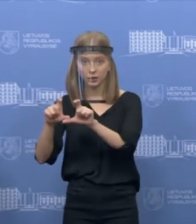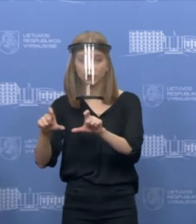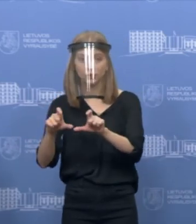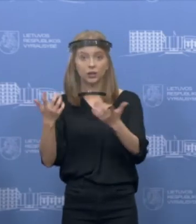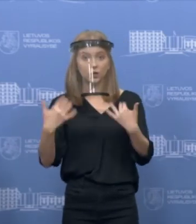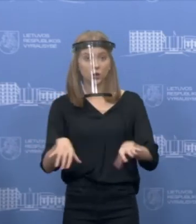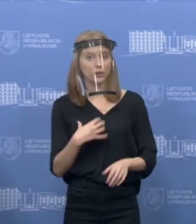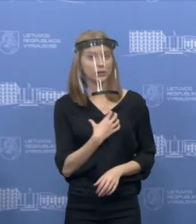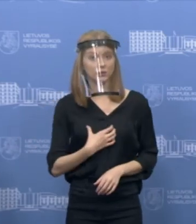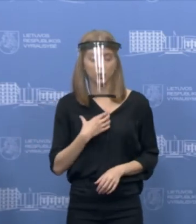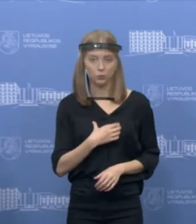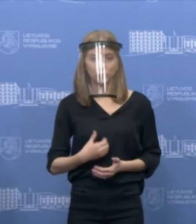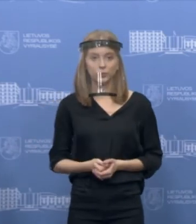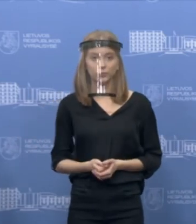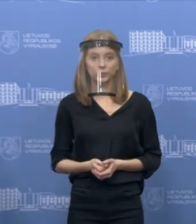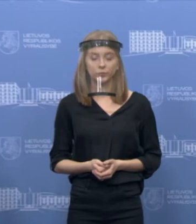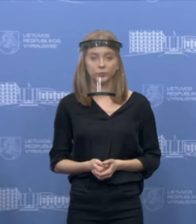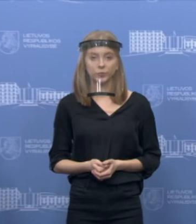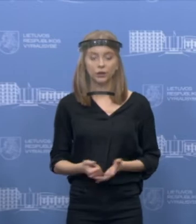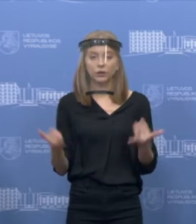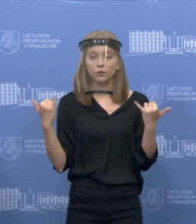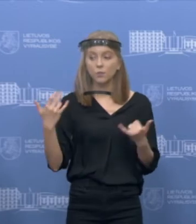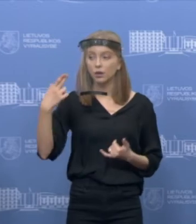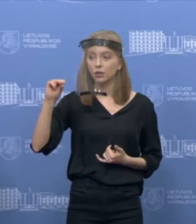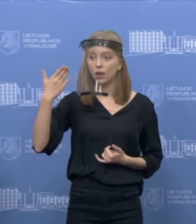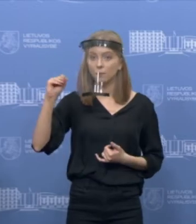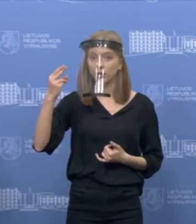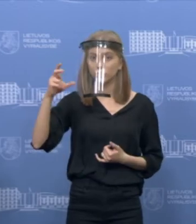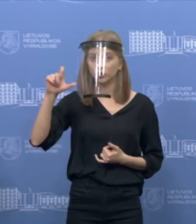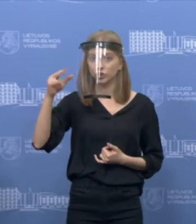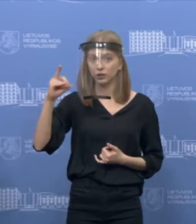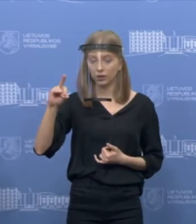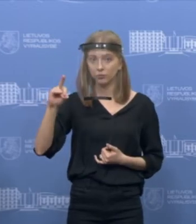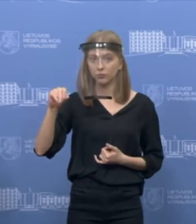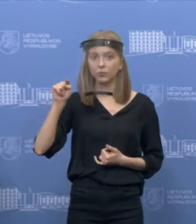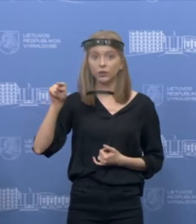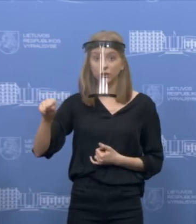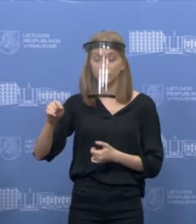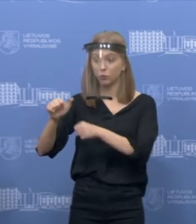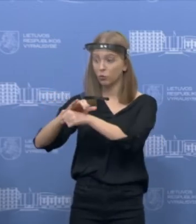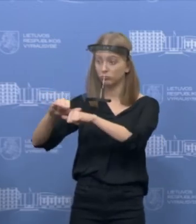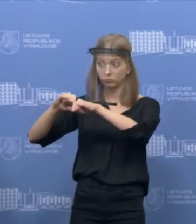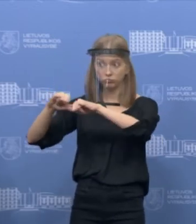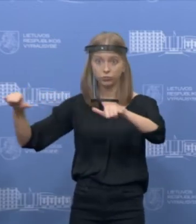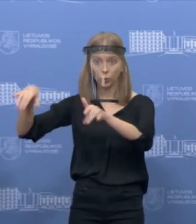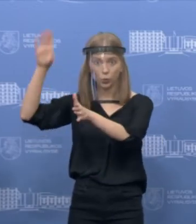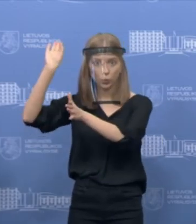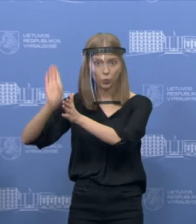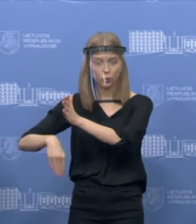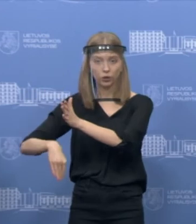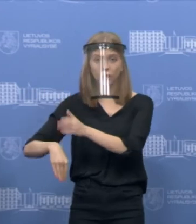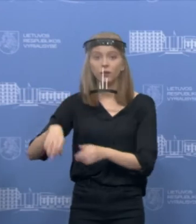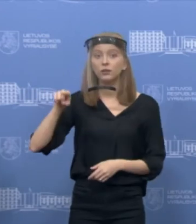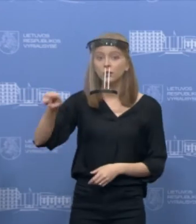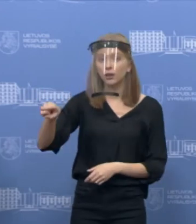Tai šiandieną, kiek žinau, yra būtent, kadangi yra nemenšinėje, vykės tas prootraukis, žydinys, tai